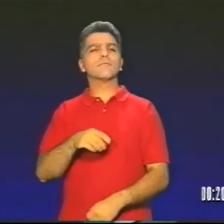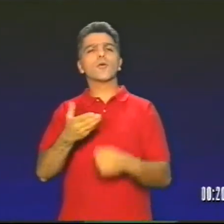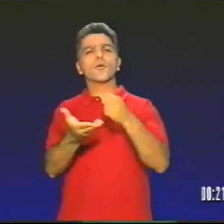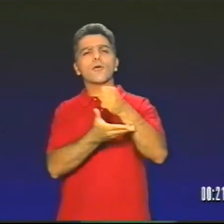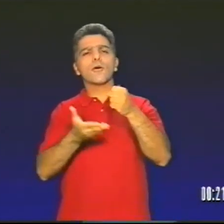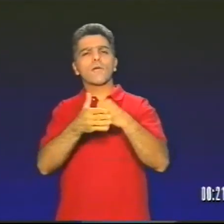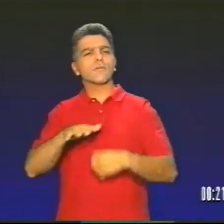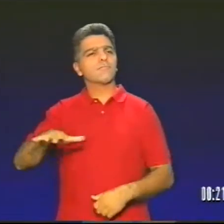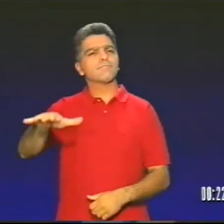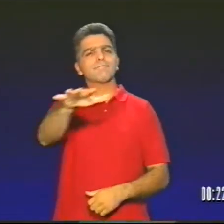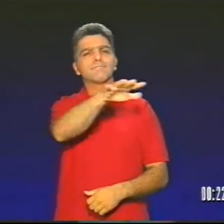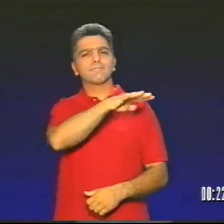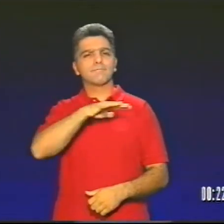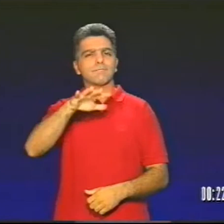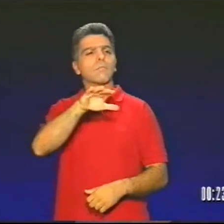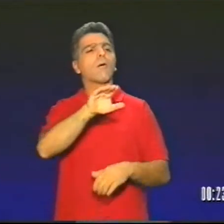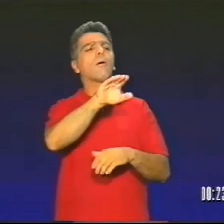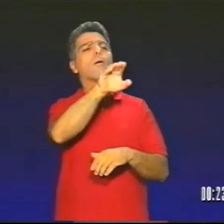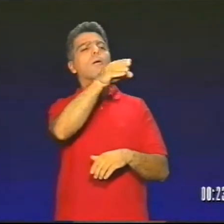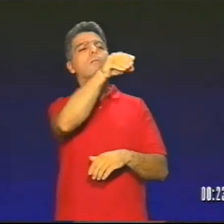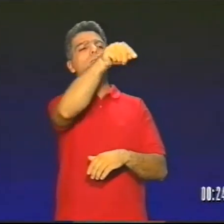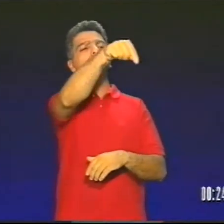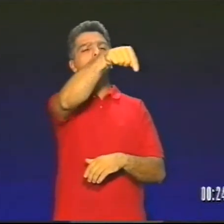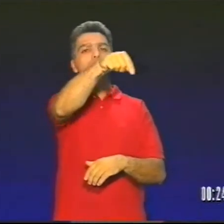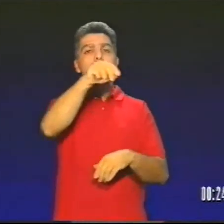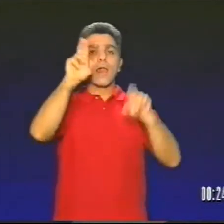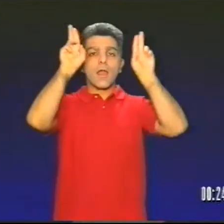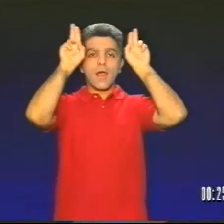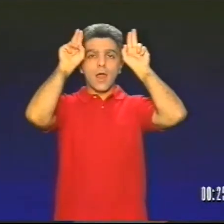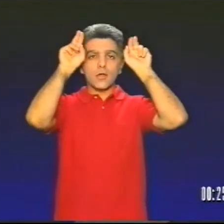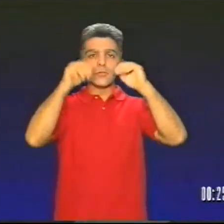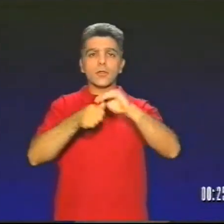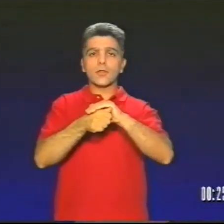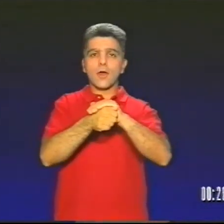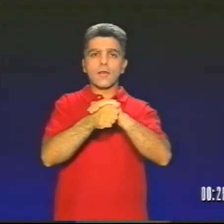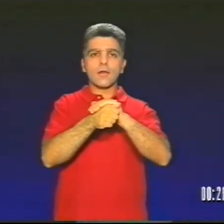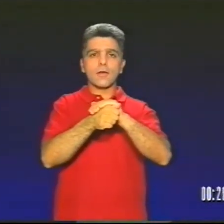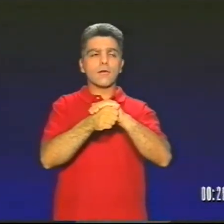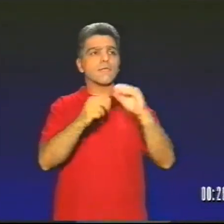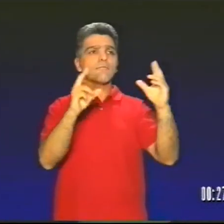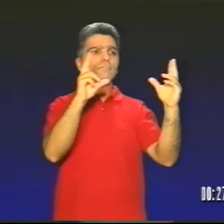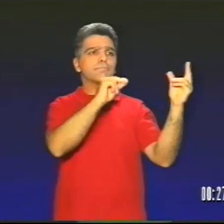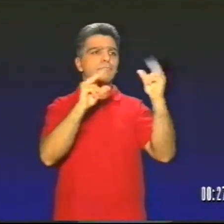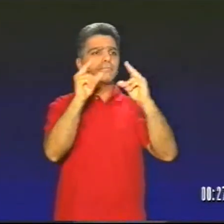Υπότιτλοι Κάποτε, σε ένα χωράφι, λίγο πιο πέρα, ήταν ο Λαγός και η Χελώνα